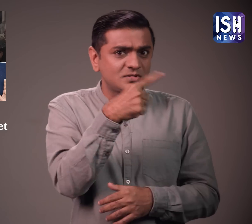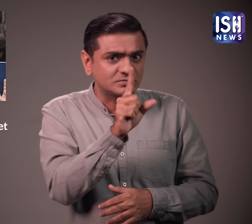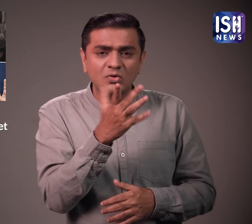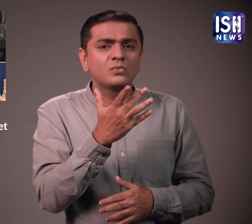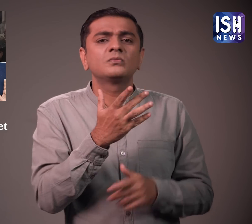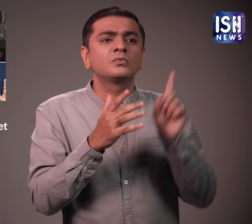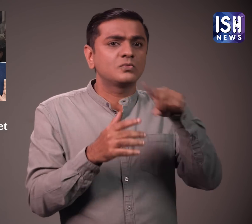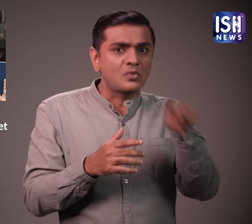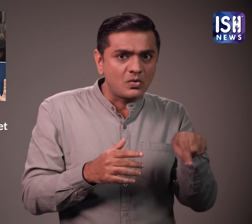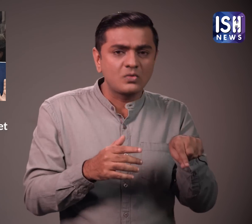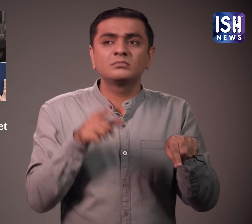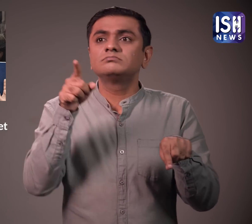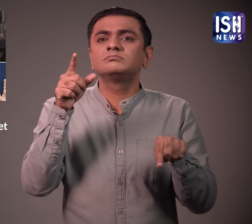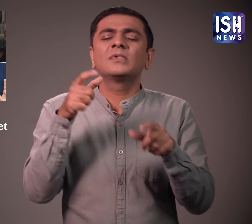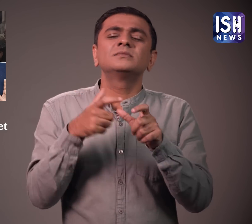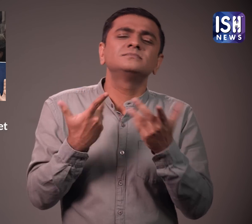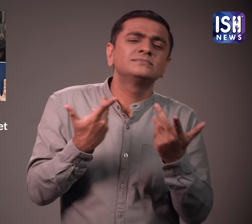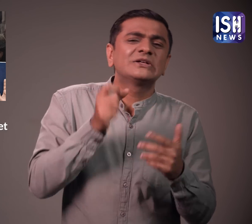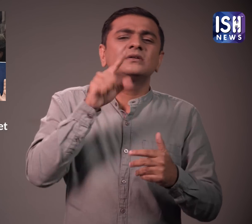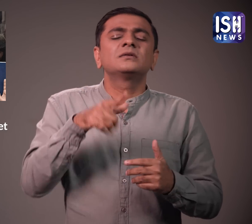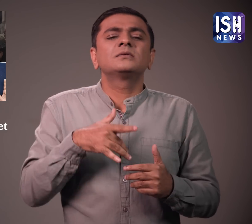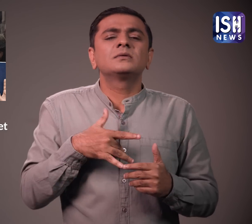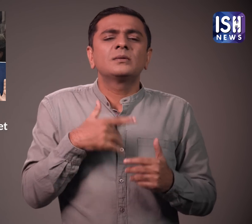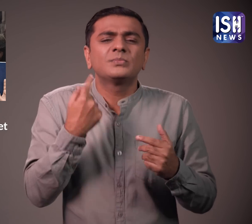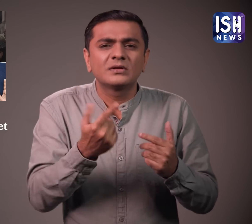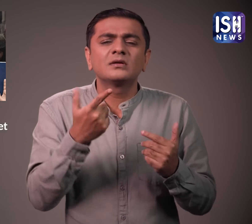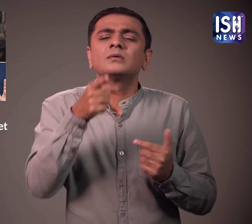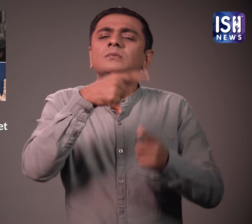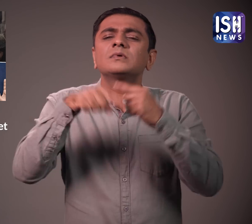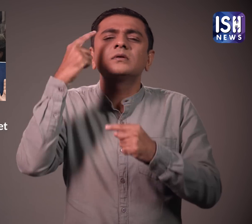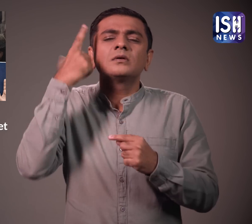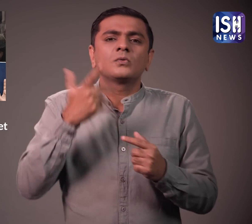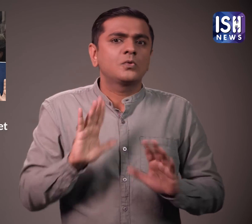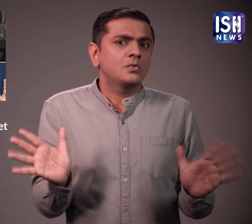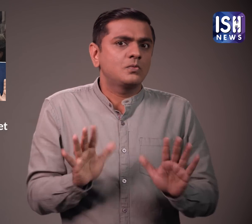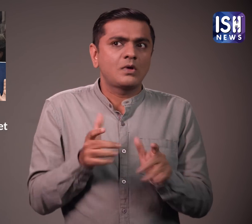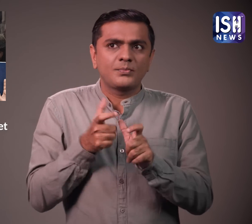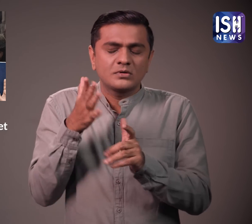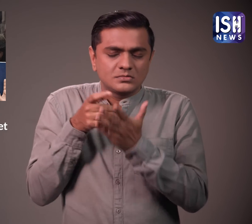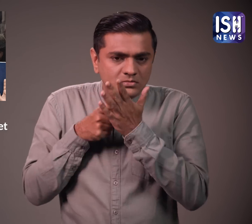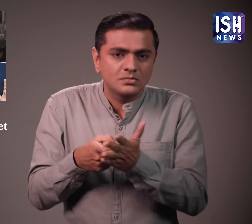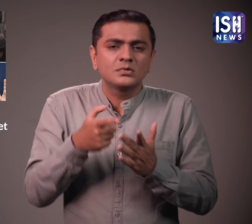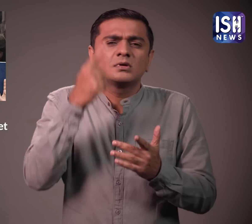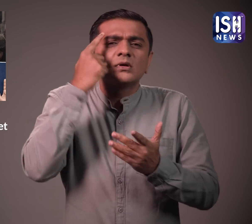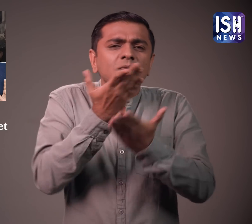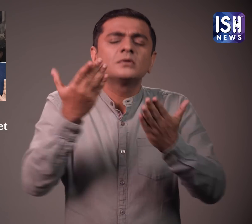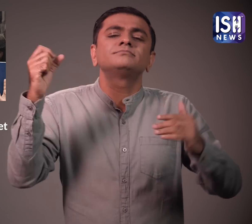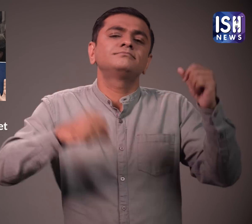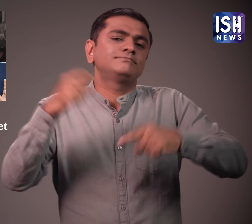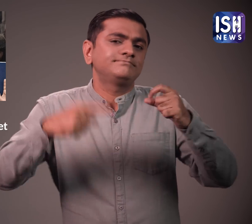क्या खुद को अभिवक करने की अनुमती दी जानी चाहिए या सेना का सम्मान किया जाना चाहिए हमें कमेंज